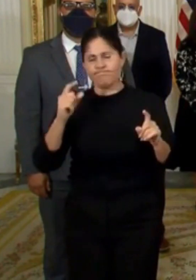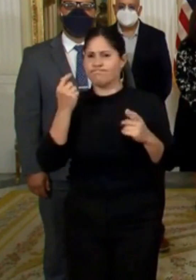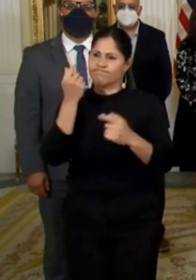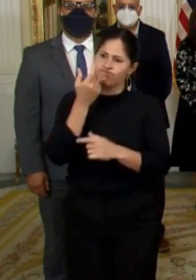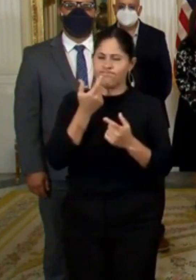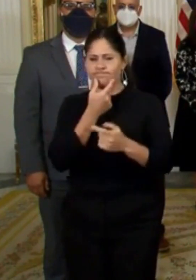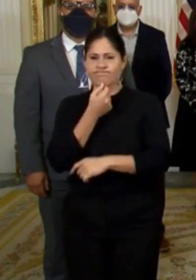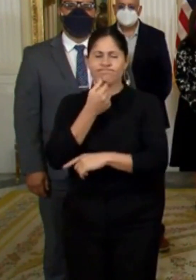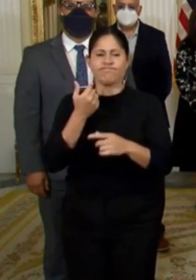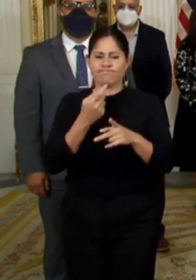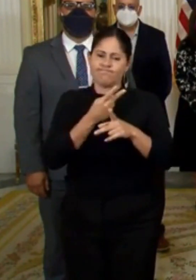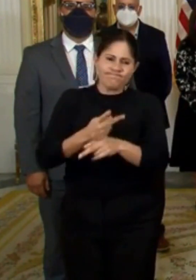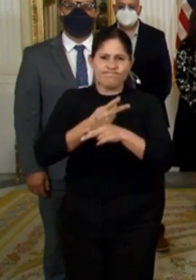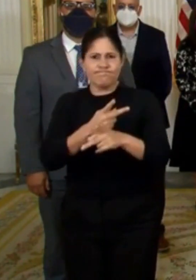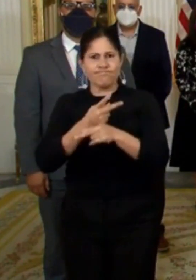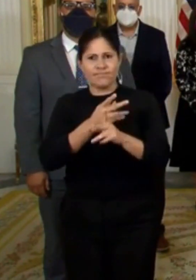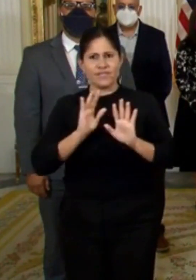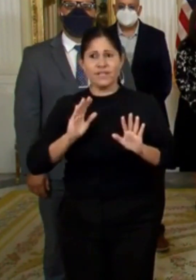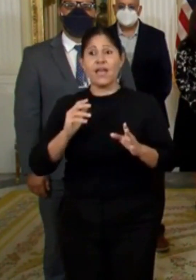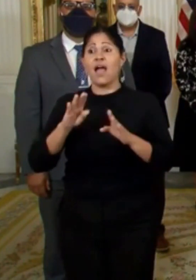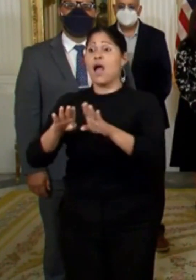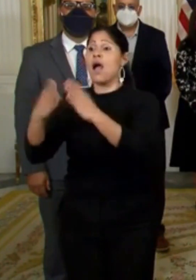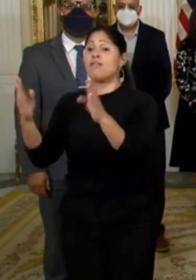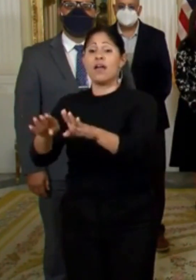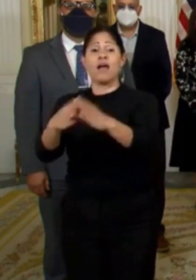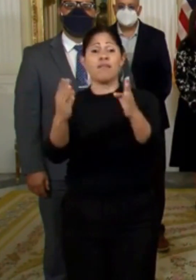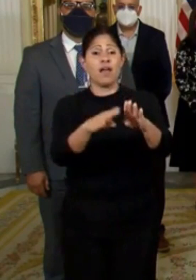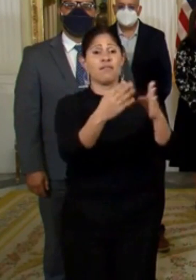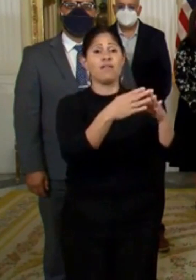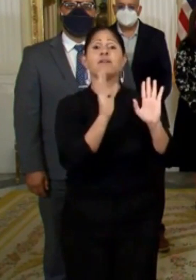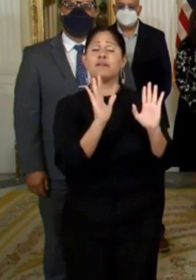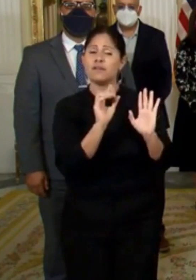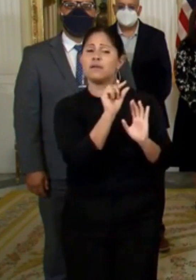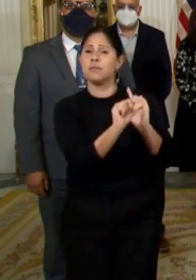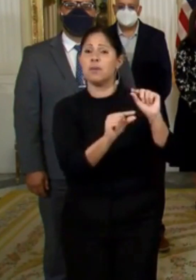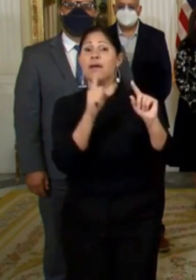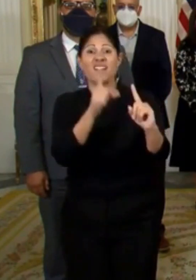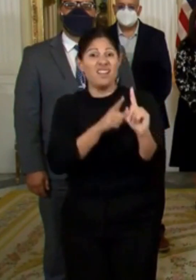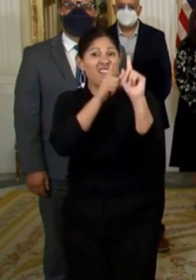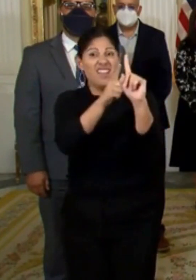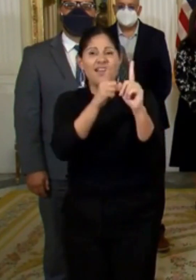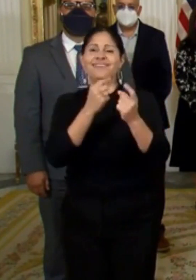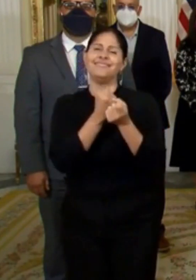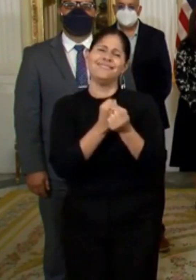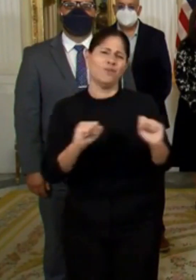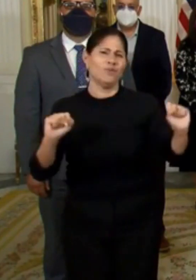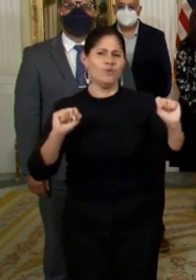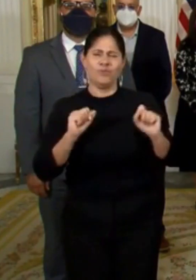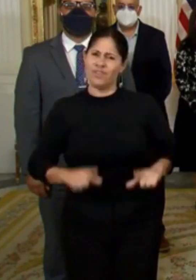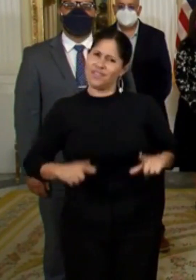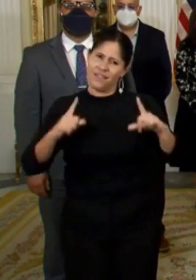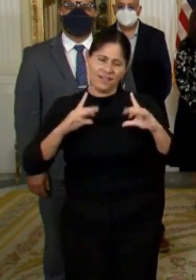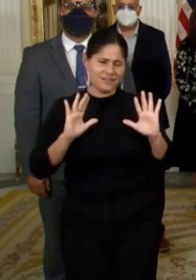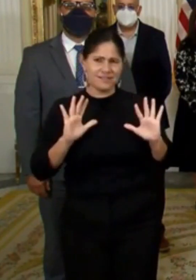considerando que una reapertura escalonada estará guiada por el objetivo de salvar vidas y la seguridad de